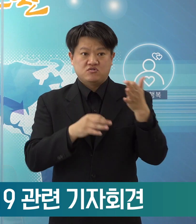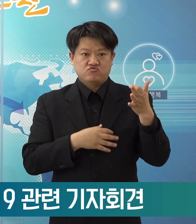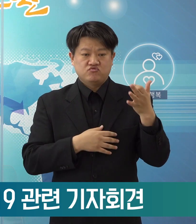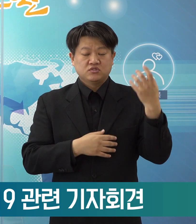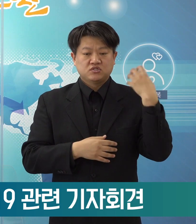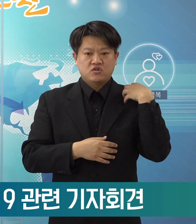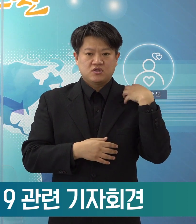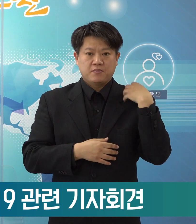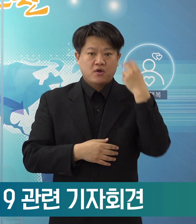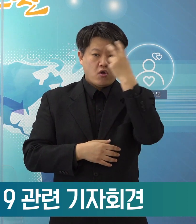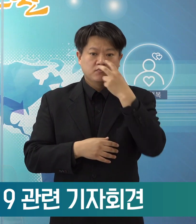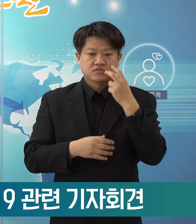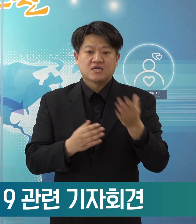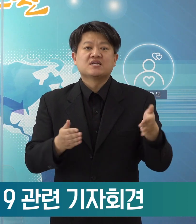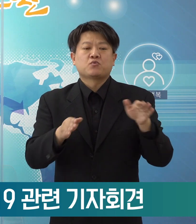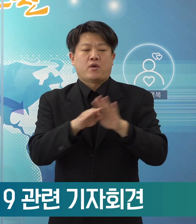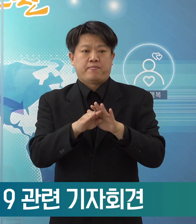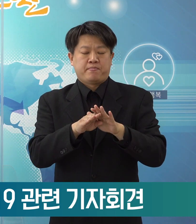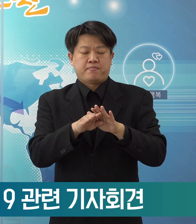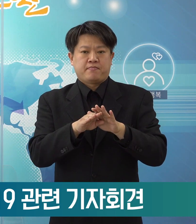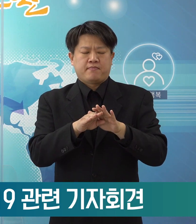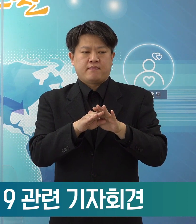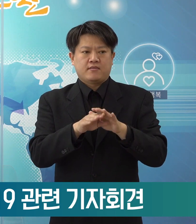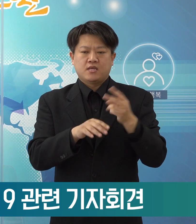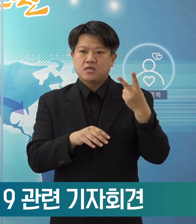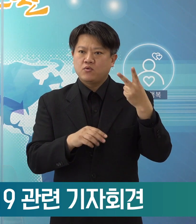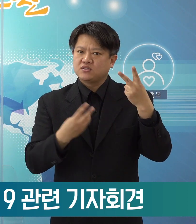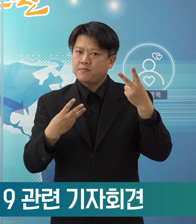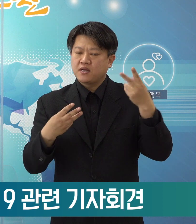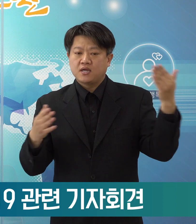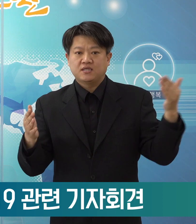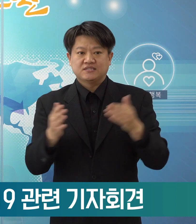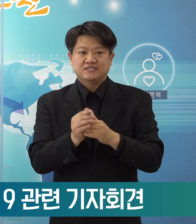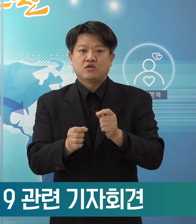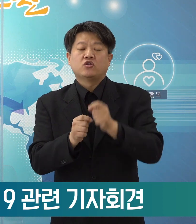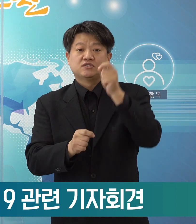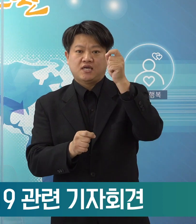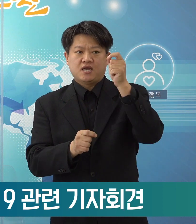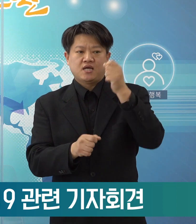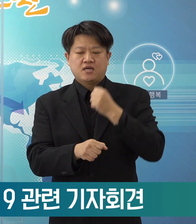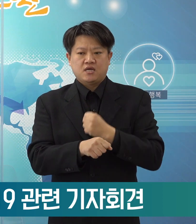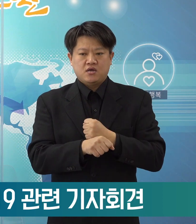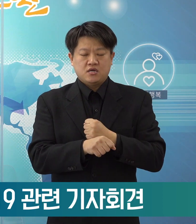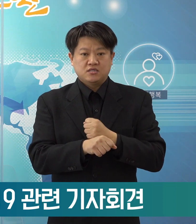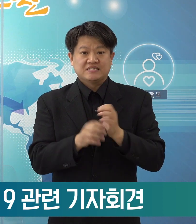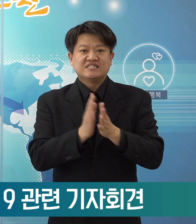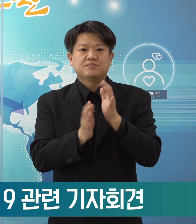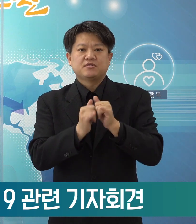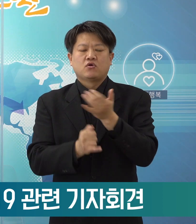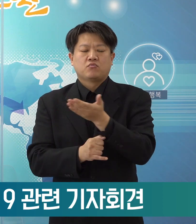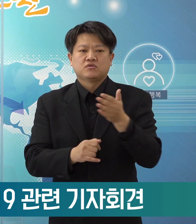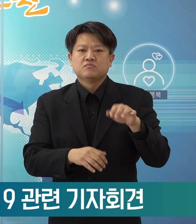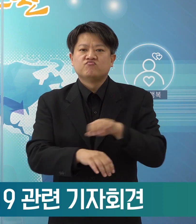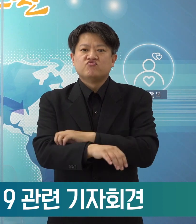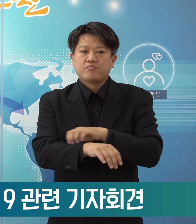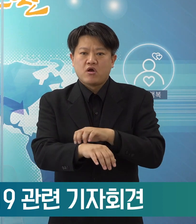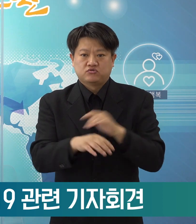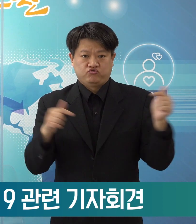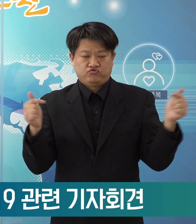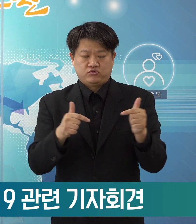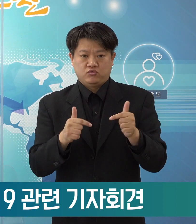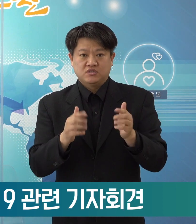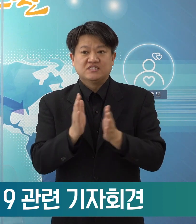전단검사 기간을 2월 3일까지 연장하여 시민 불편을 개선하고